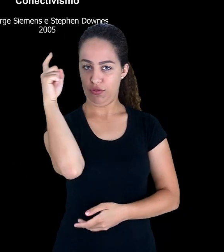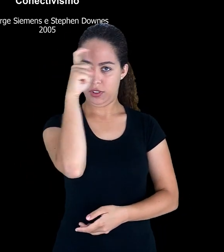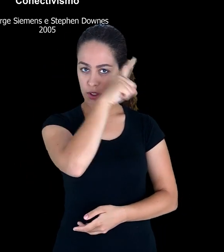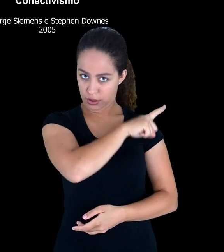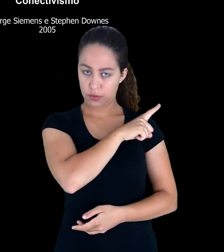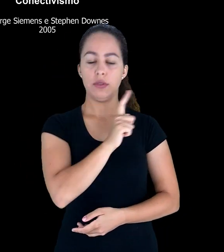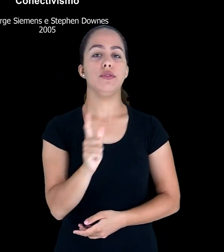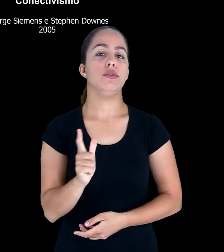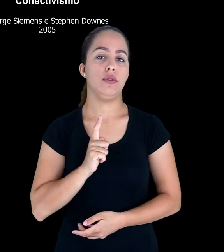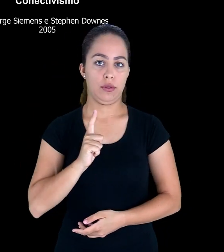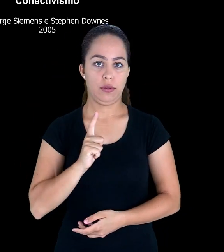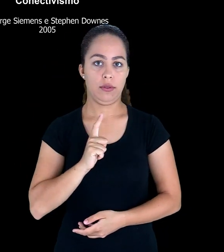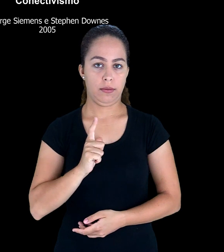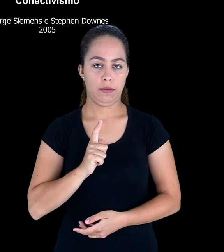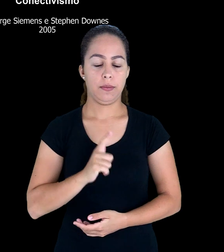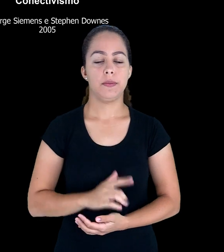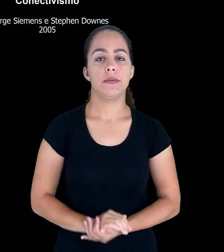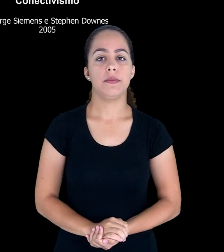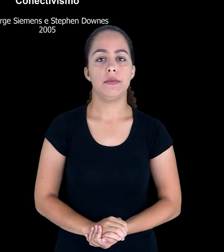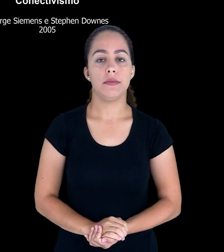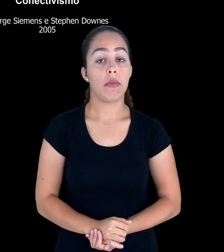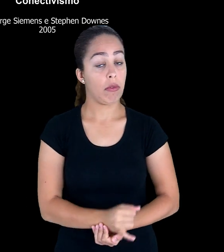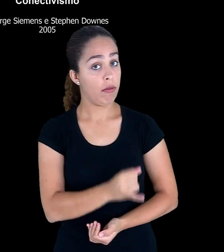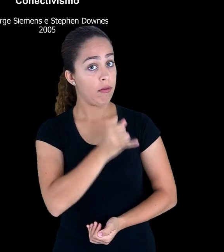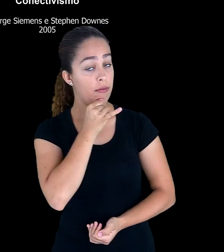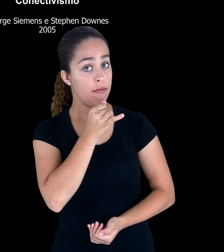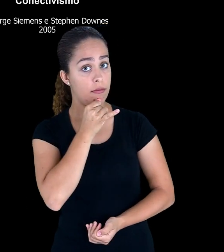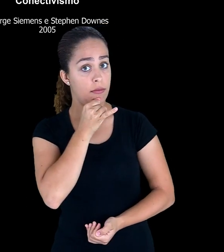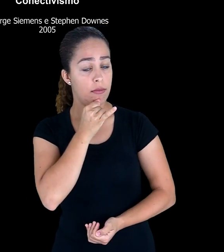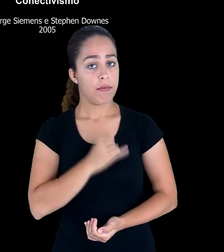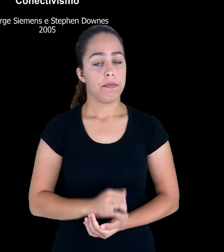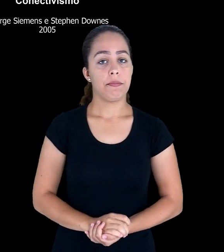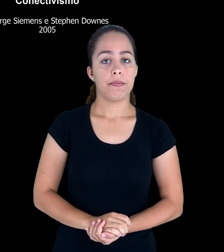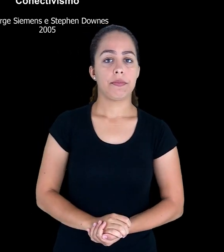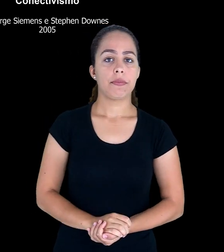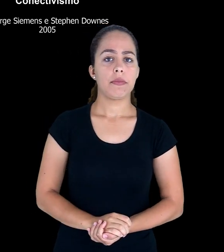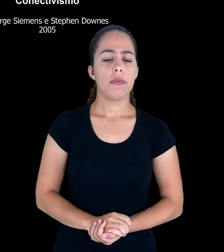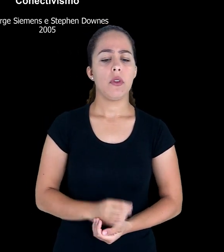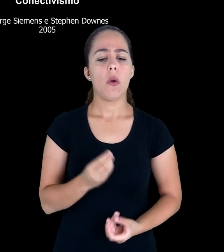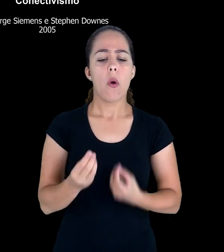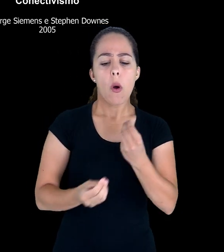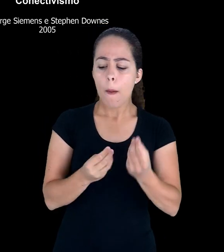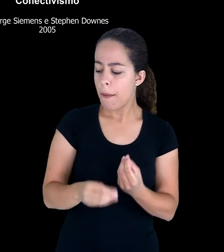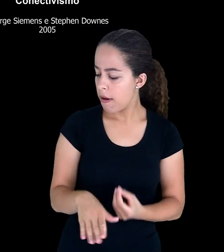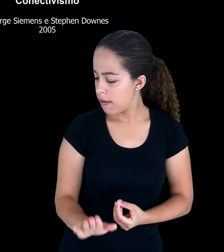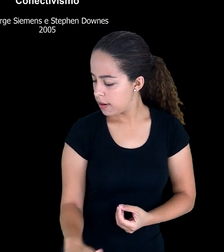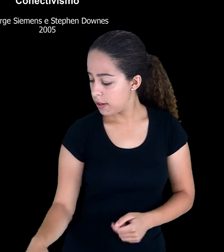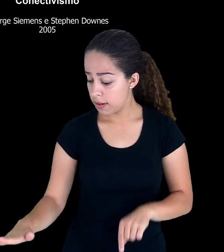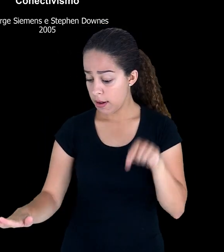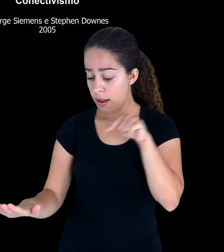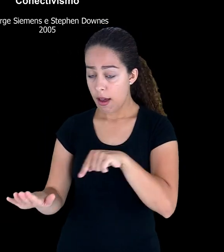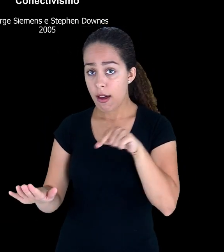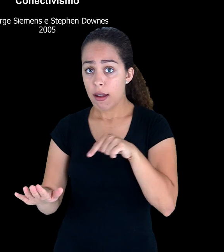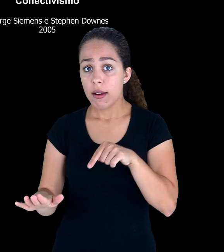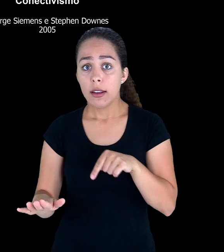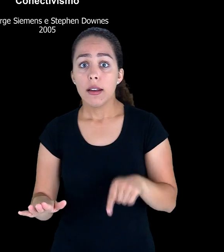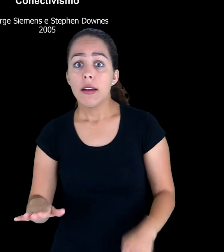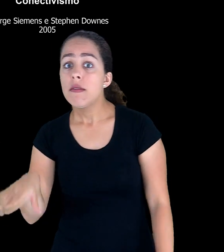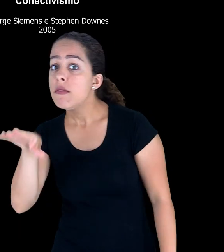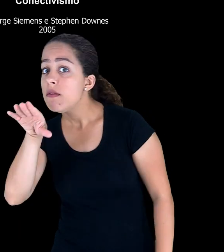Existe alguma dificuldade de compreensão, por exemplo. Nós não conseguimos entender como que uma criança que ainda não aprendeu a falar,